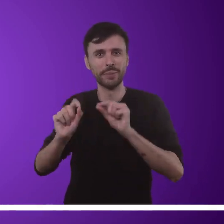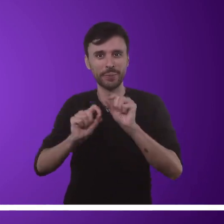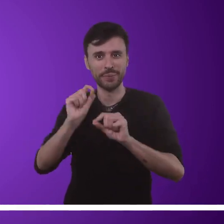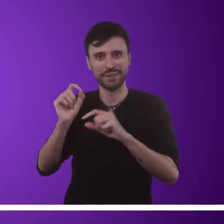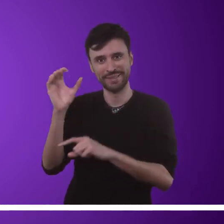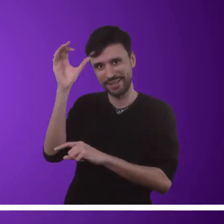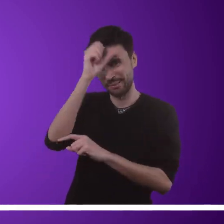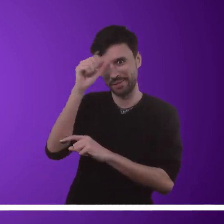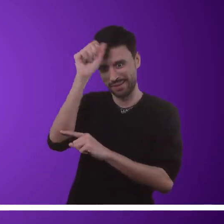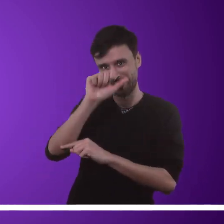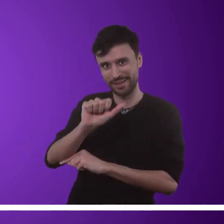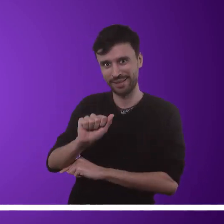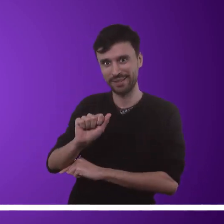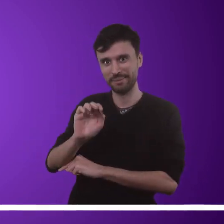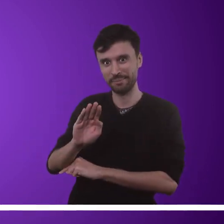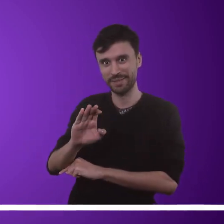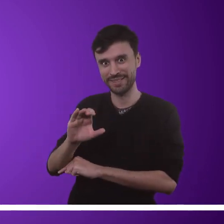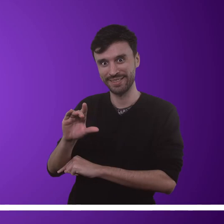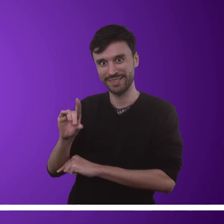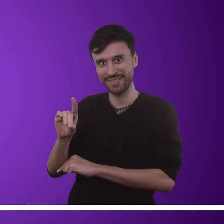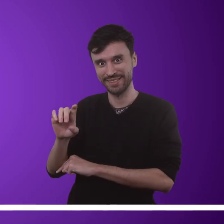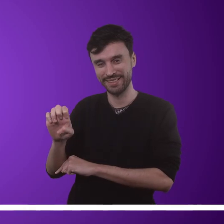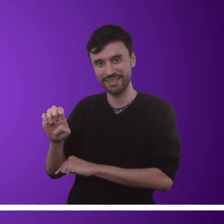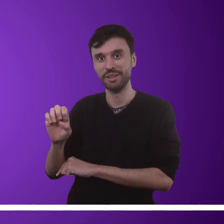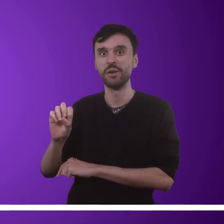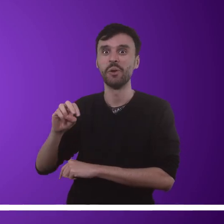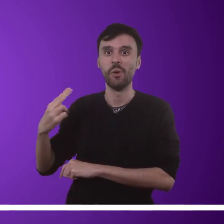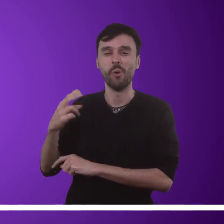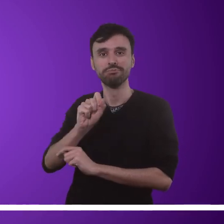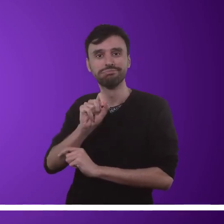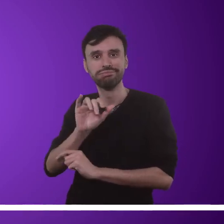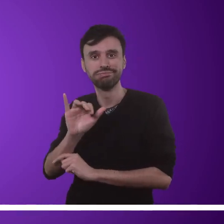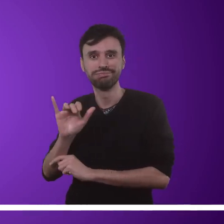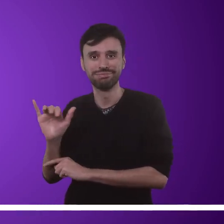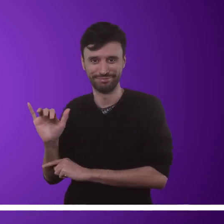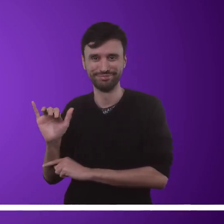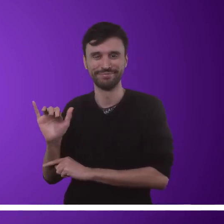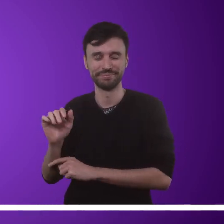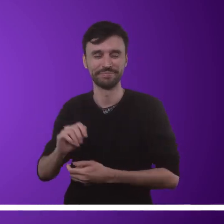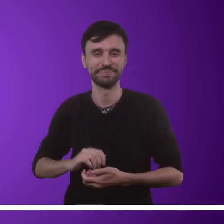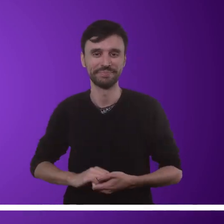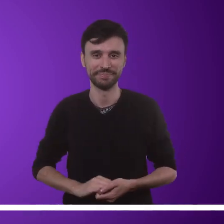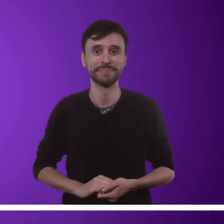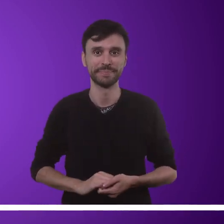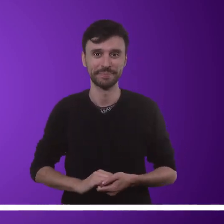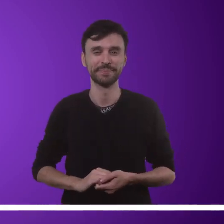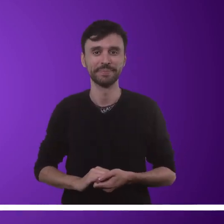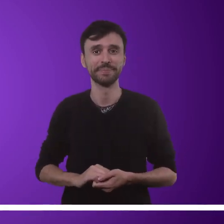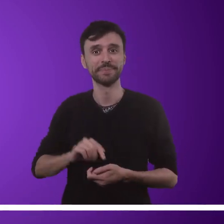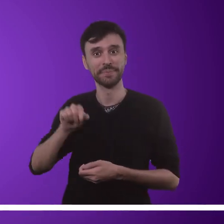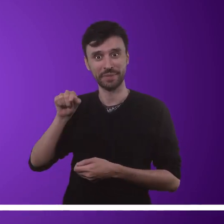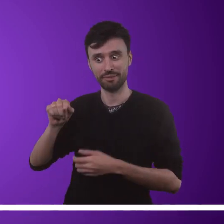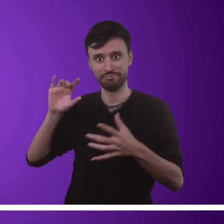de aprender o alfabeto manual ou alfabeto datilológico. Embora seja um aprendizado